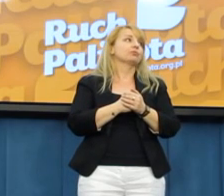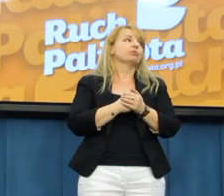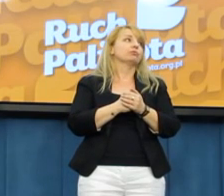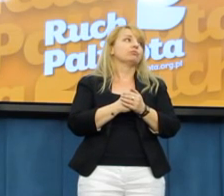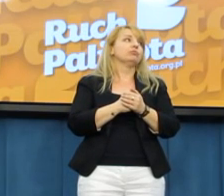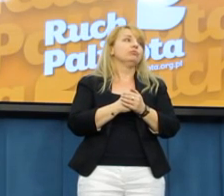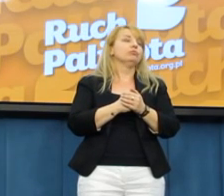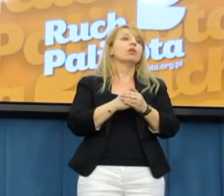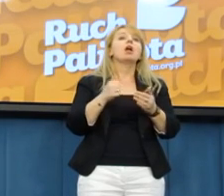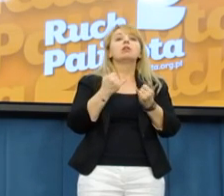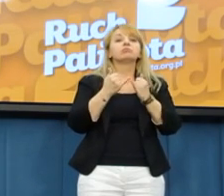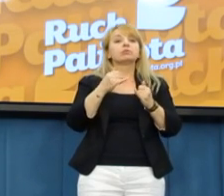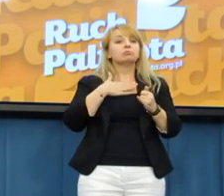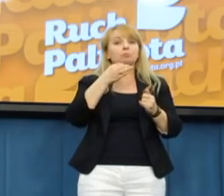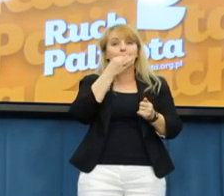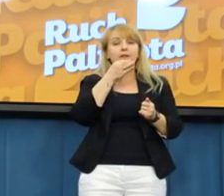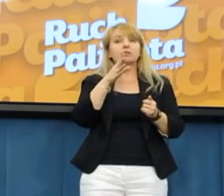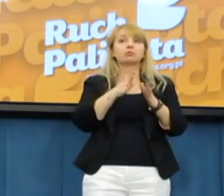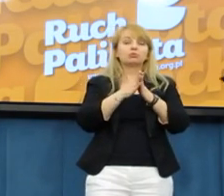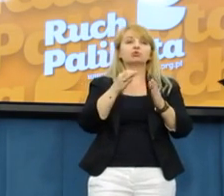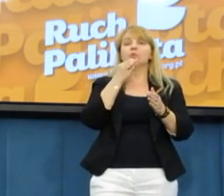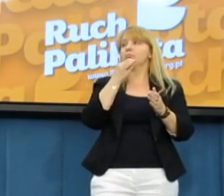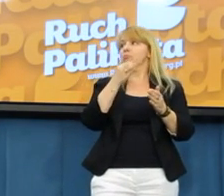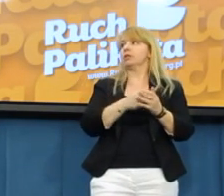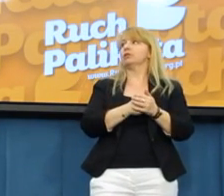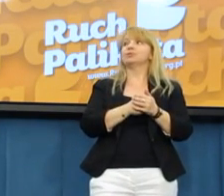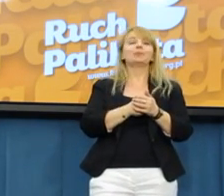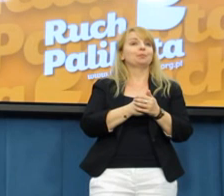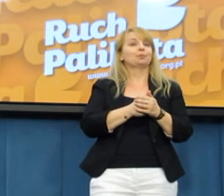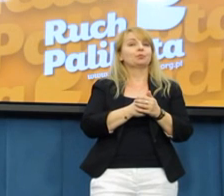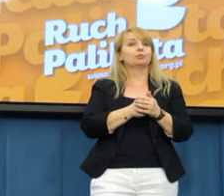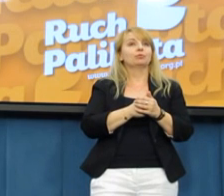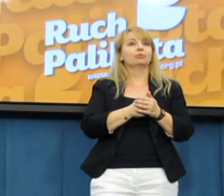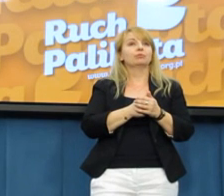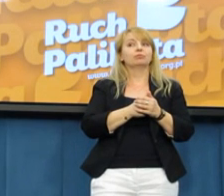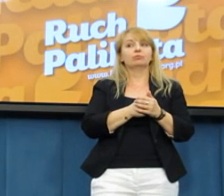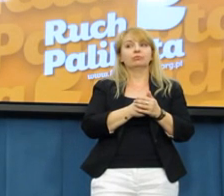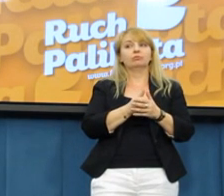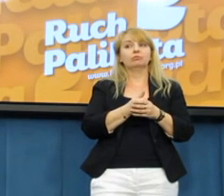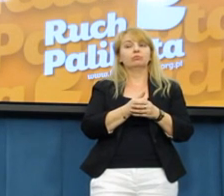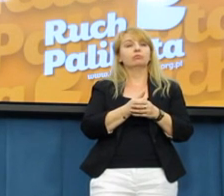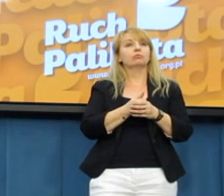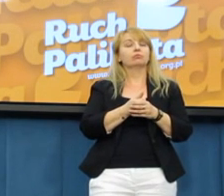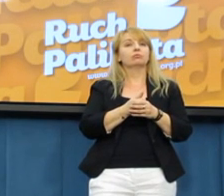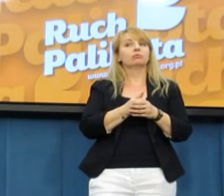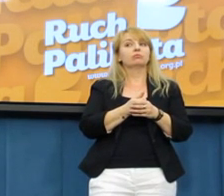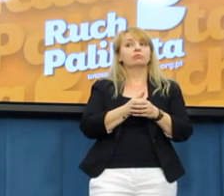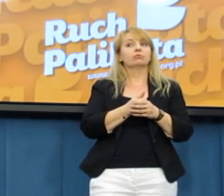to, co mieliśmy do powiedzenia. Jeśli są jakieś pytania, to oczywiście i pan prezes i ja jesteśmy gotowi państwu udzielić dodatkowe